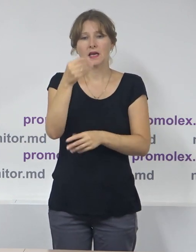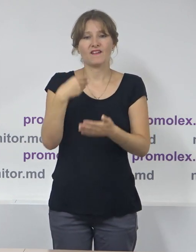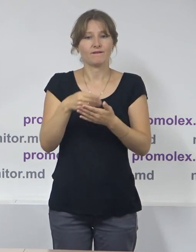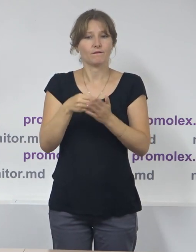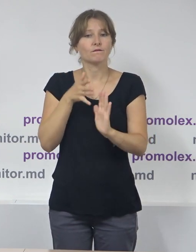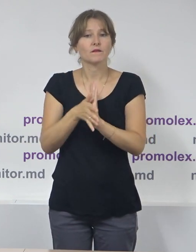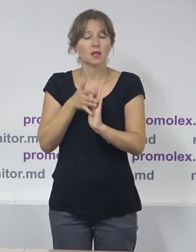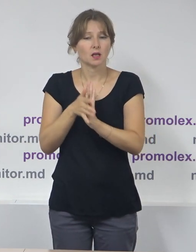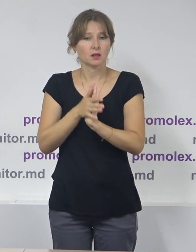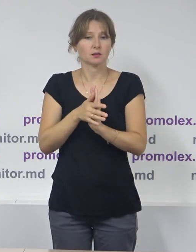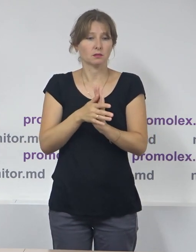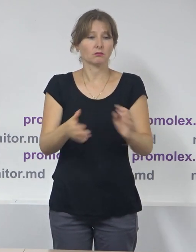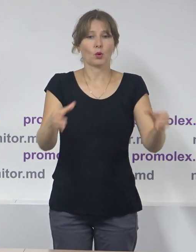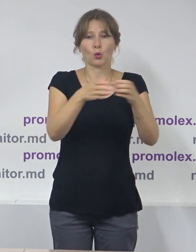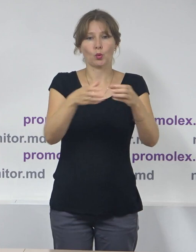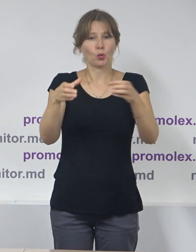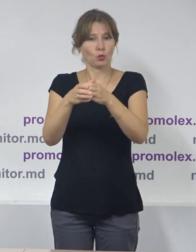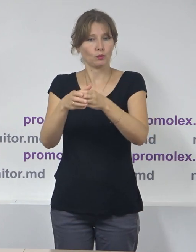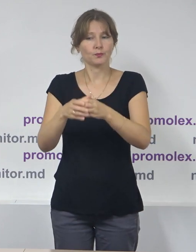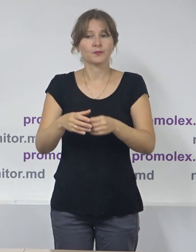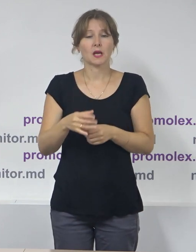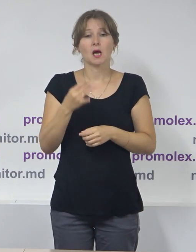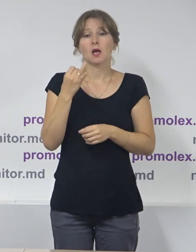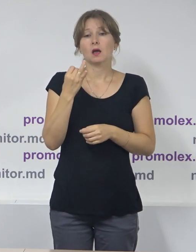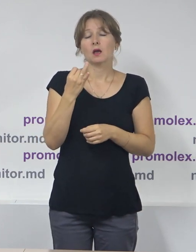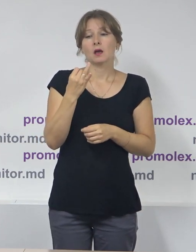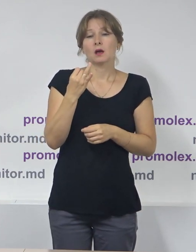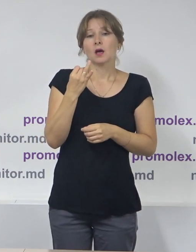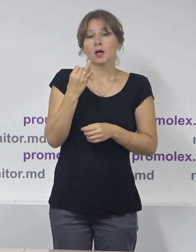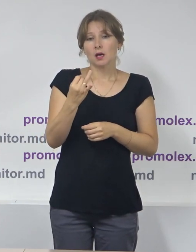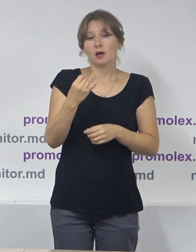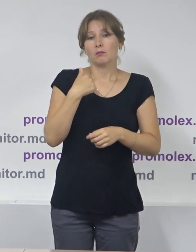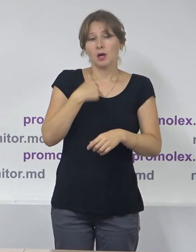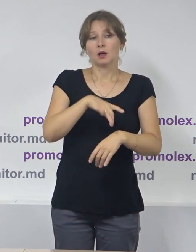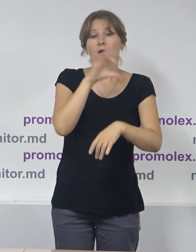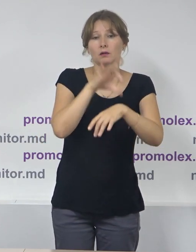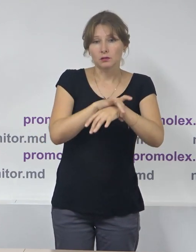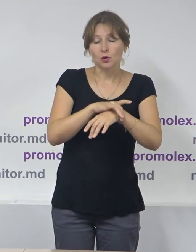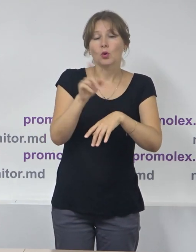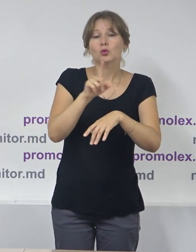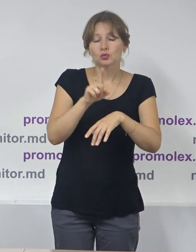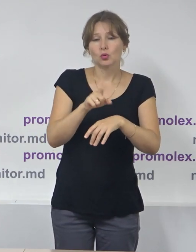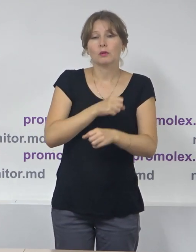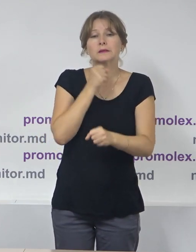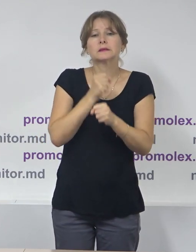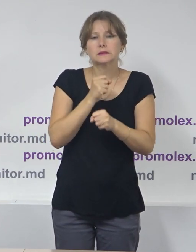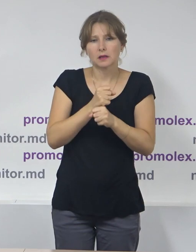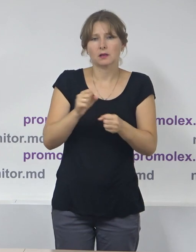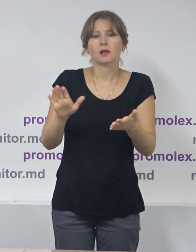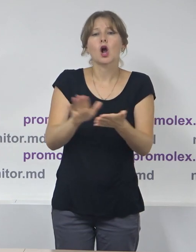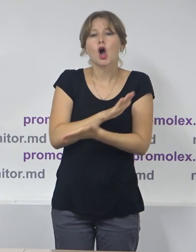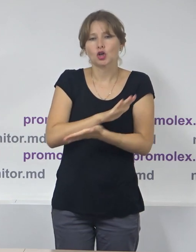activității grupurilor de inițiativă. În acest sens, constatăm că s-a realizat un salt calitativ